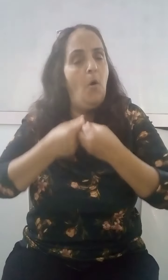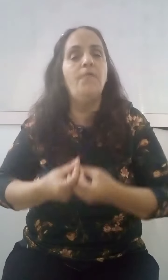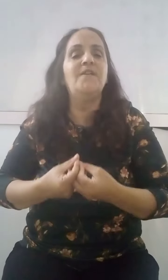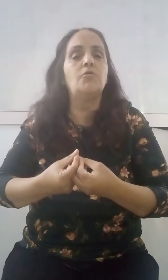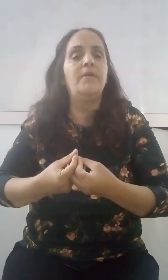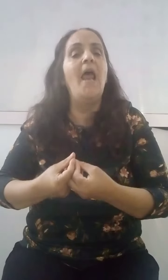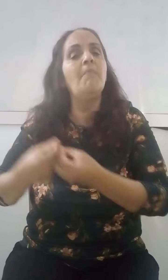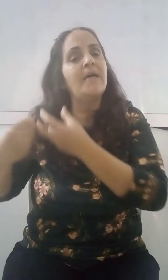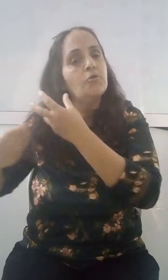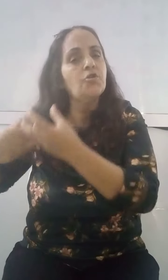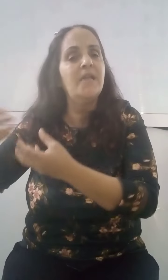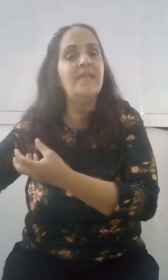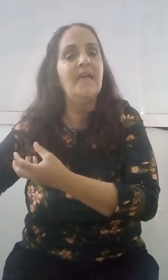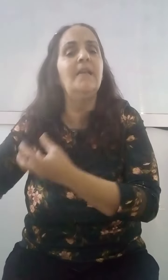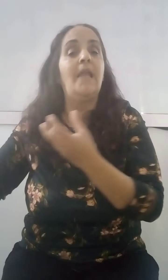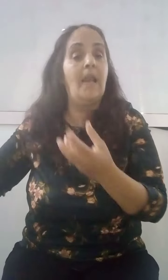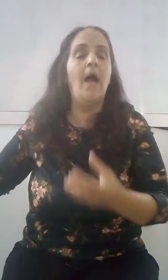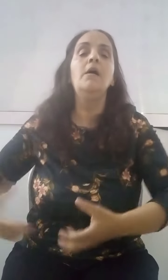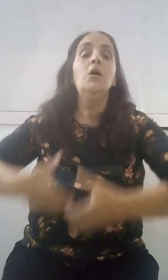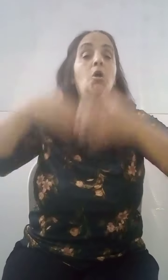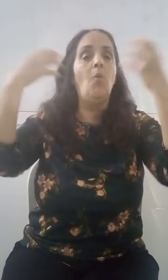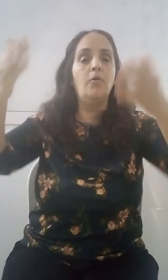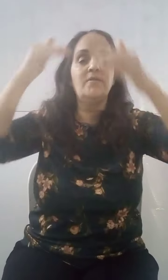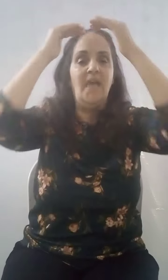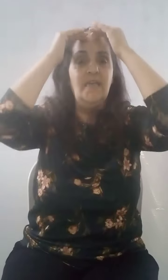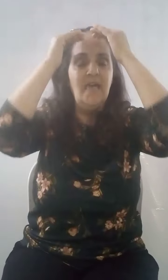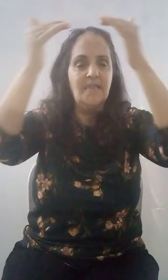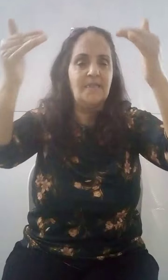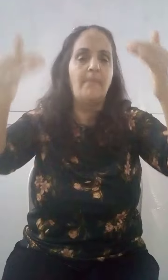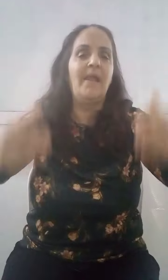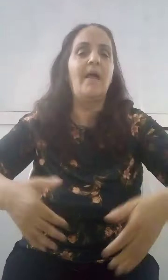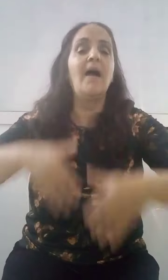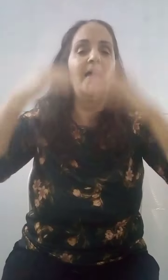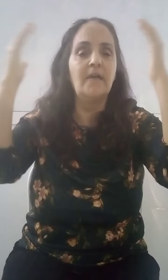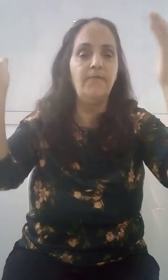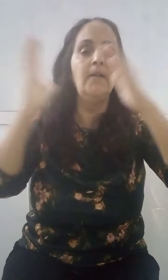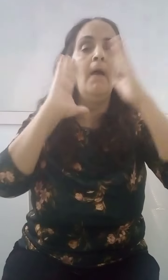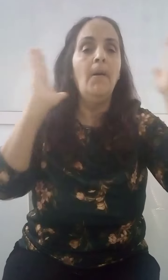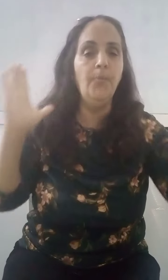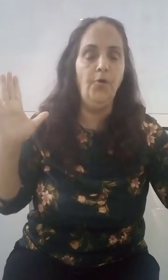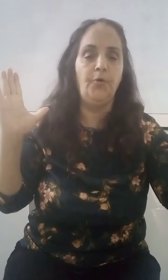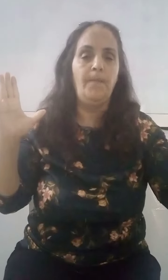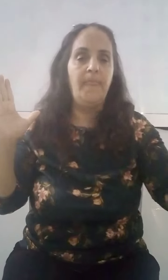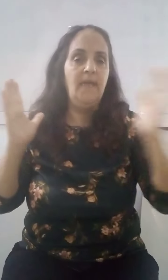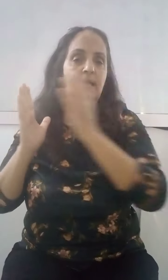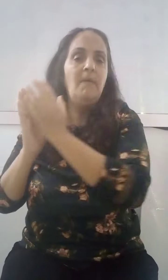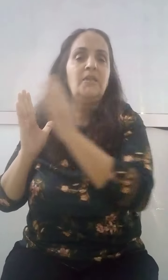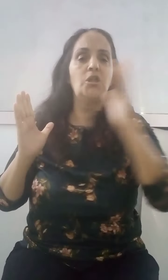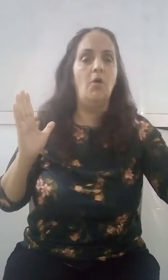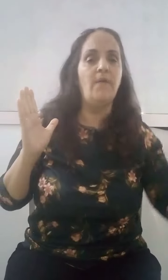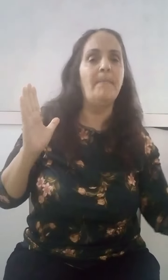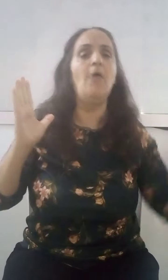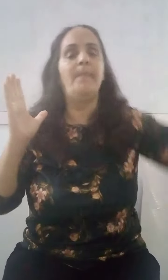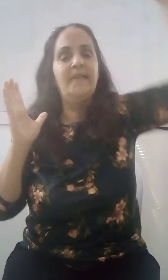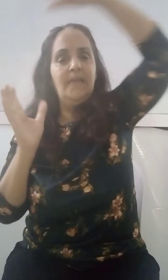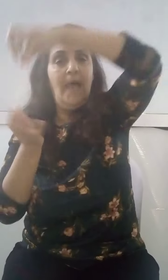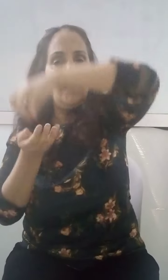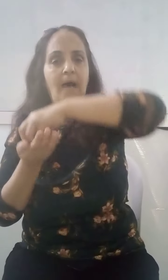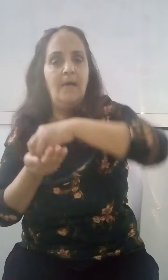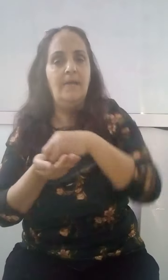مهالي ممتع جيدة حلقة كوكو تحييه التحشر اللقات را هادك فان بحده يعني مردد مراد جنوبة نعم نمتع البحق ل